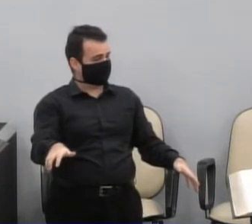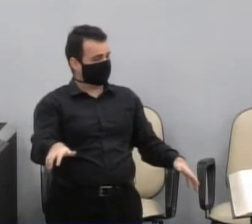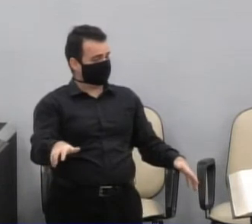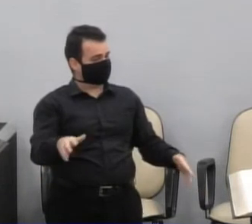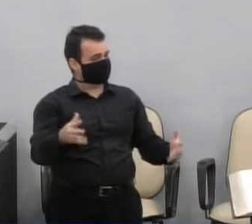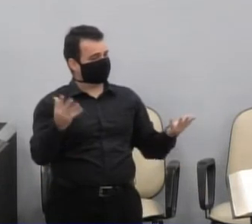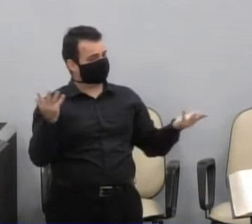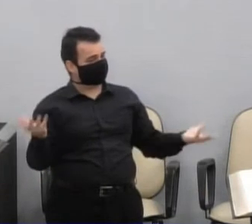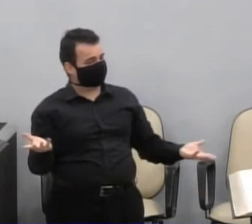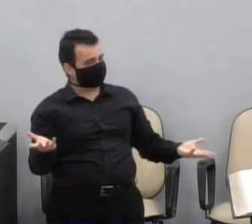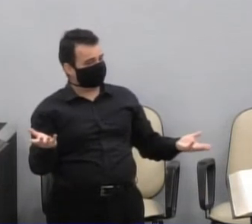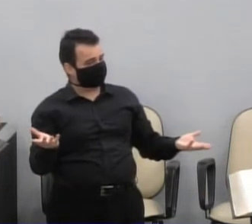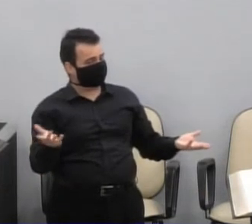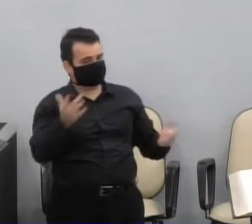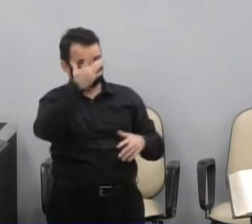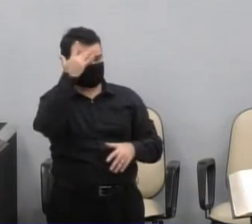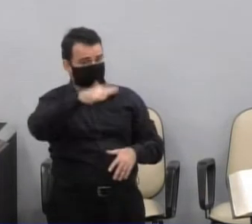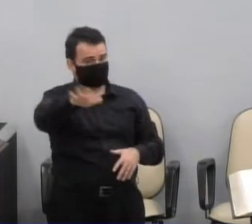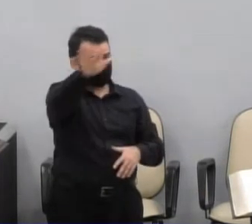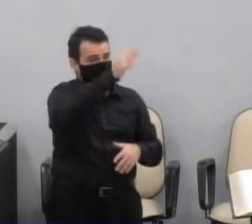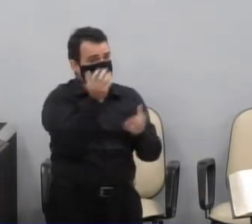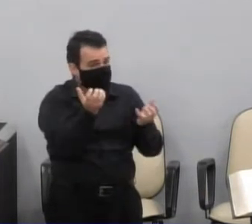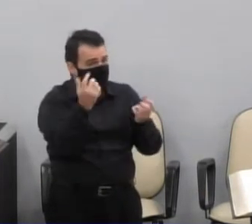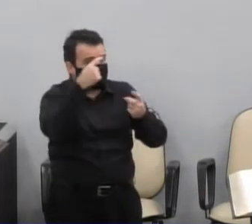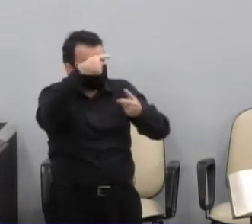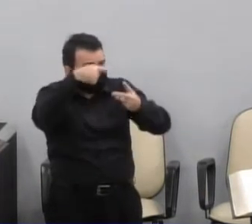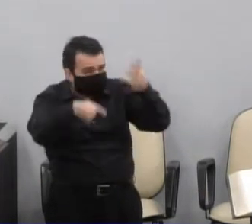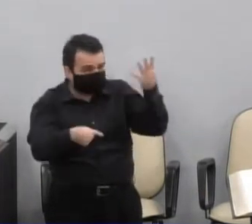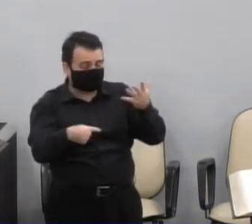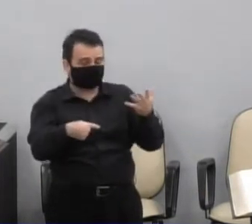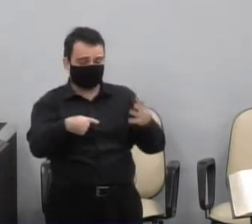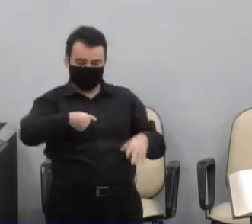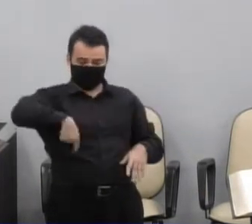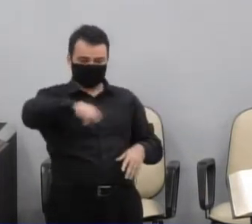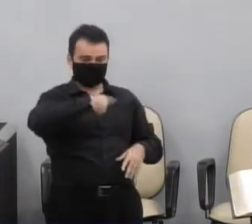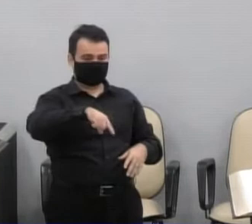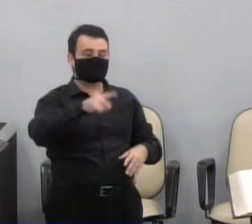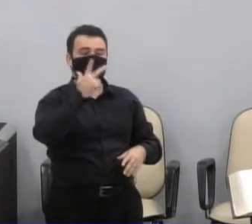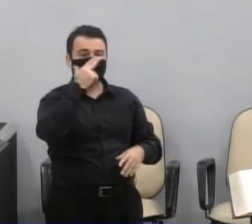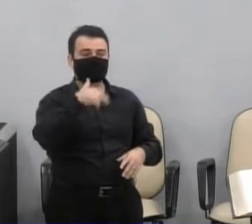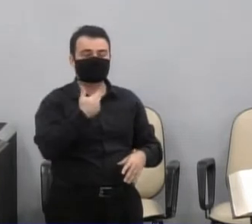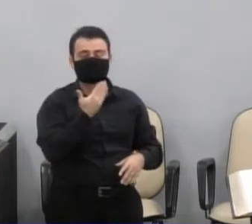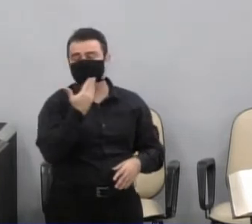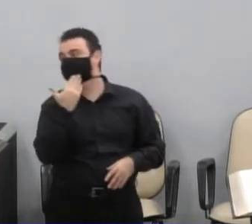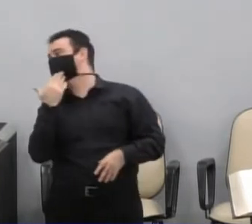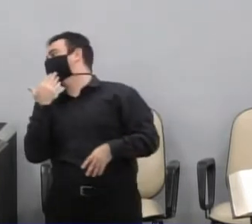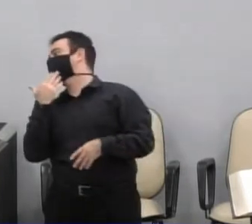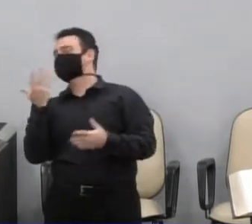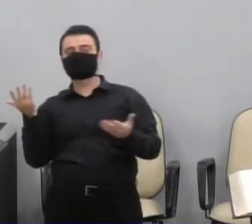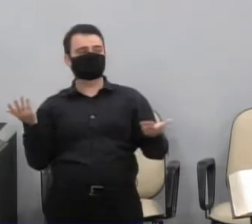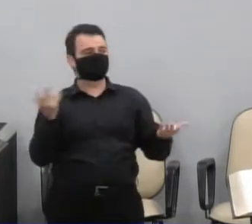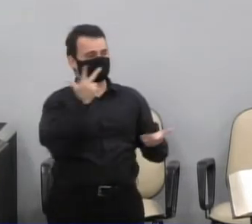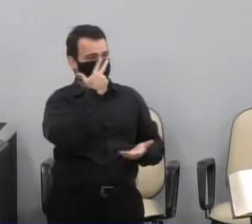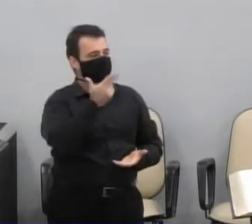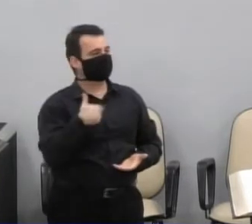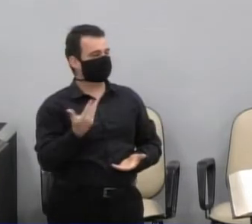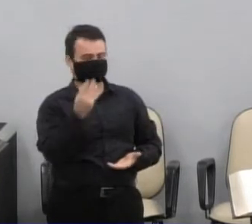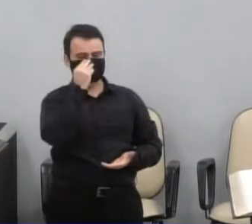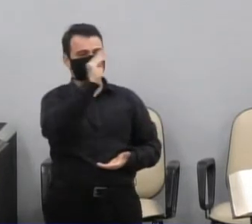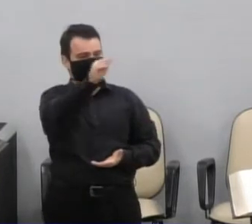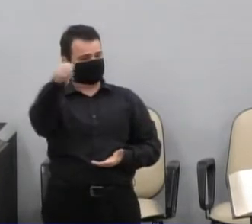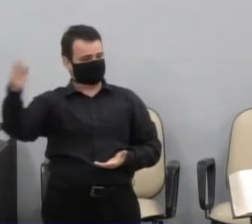costas, para as pessoas que representamos, aqueles que usam ônibus, que estão cansados,